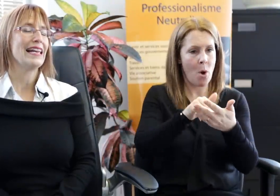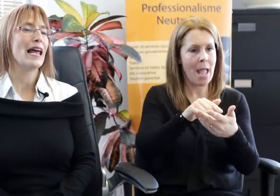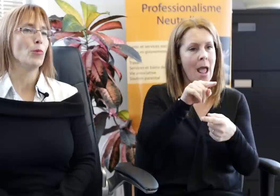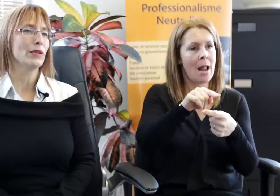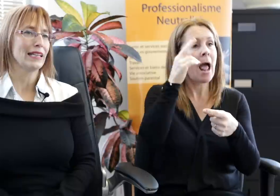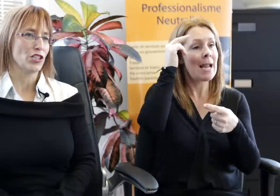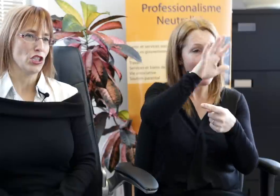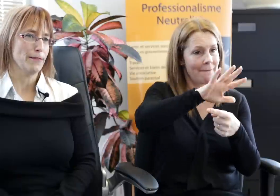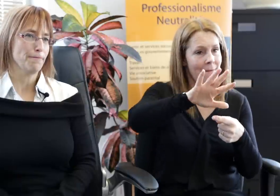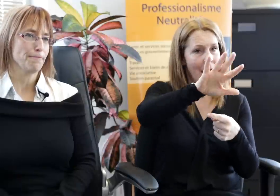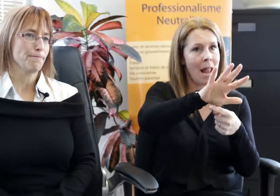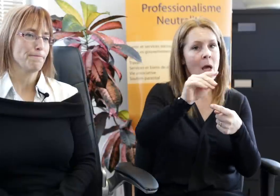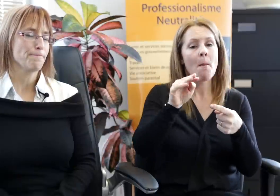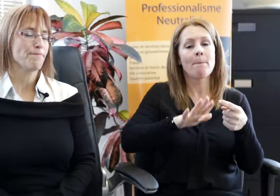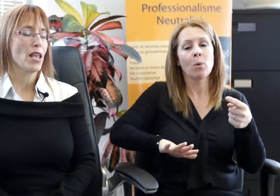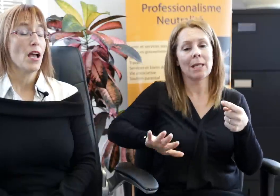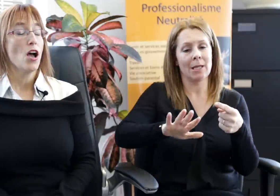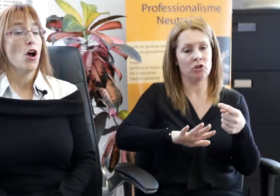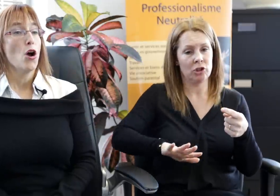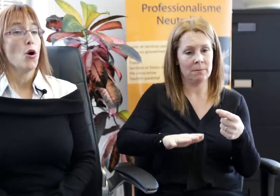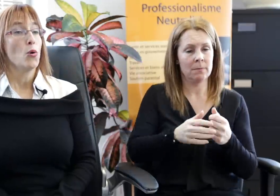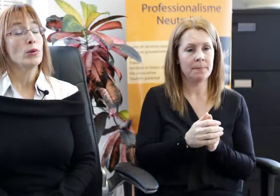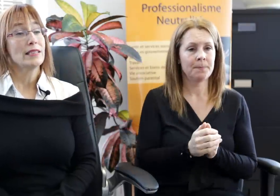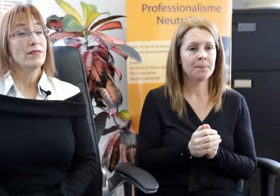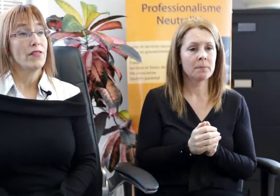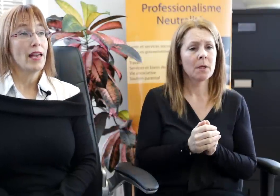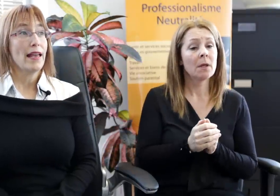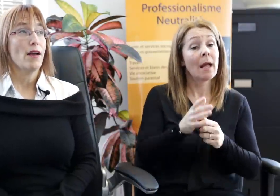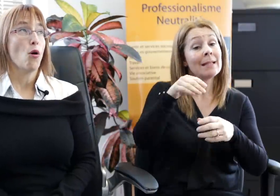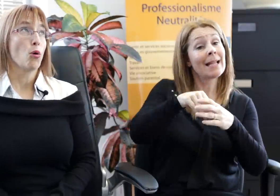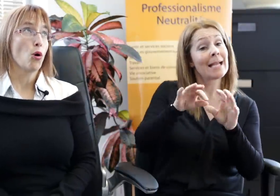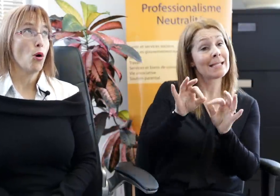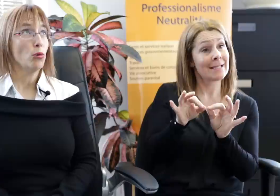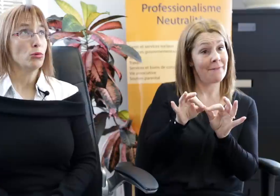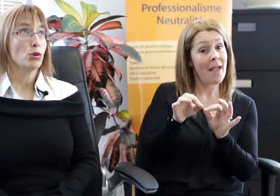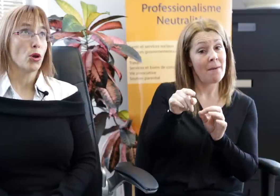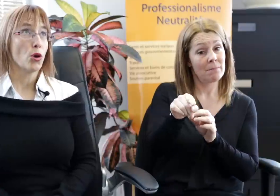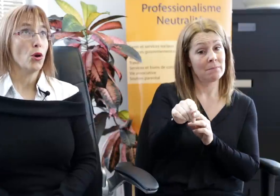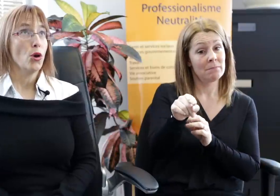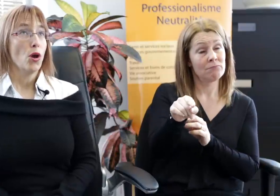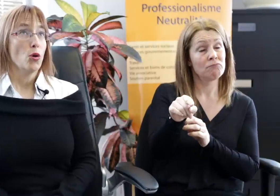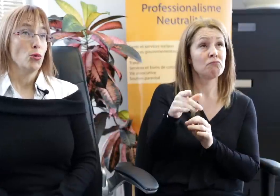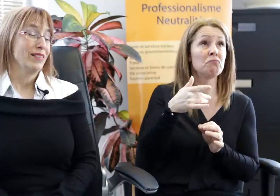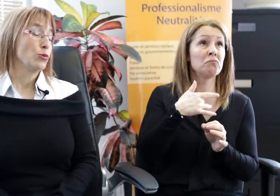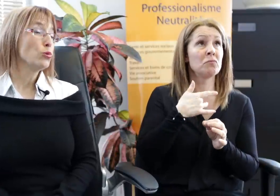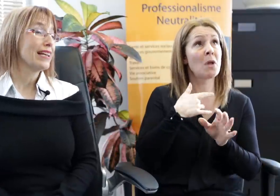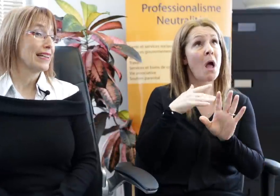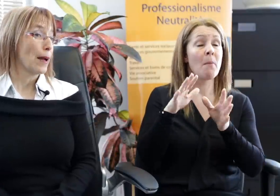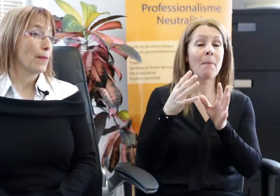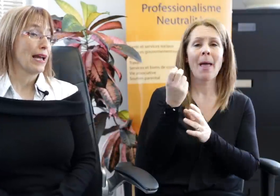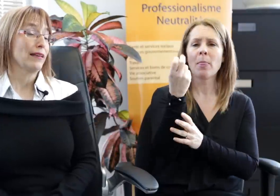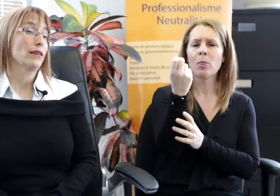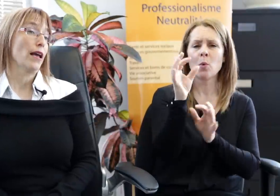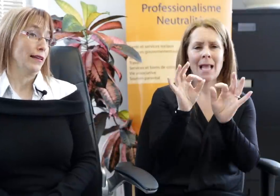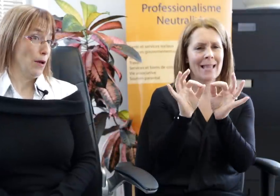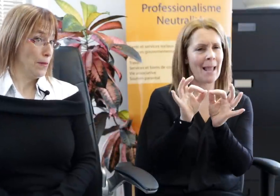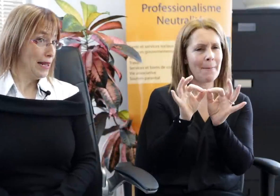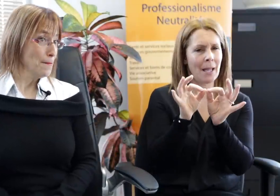et la Montérégé. Au CIVET, on compte 12 interprètes à temps plein